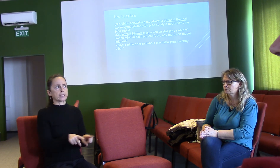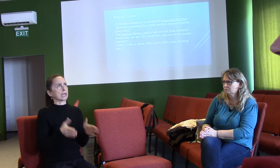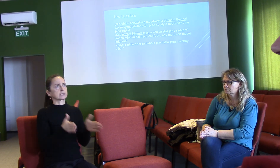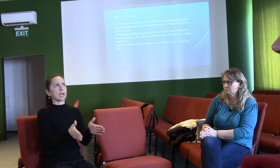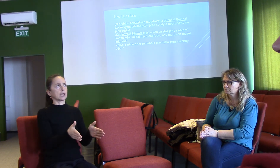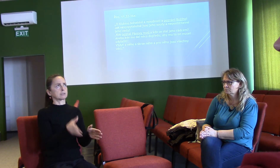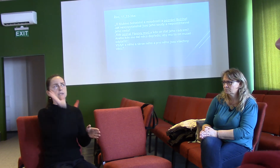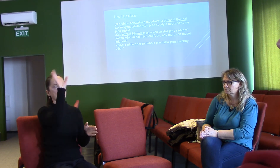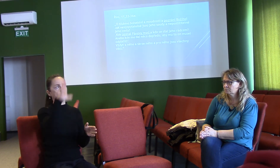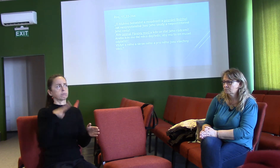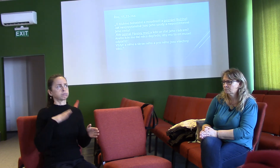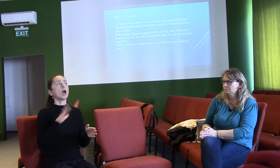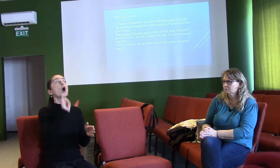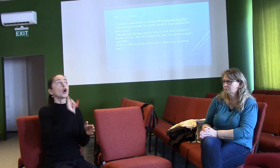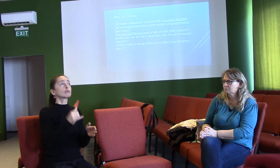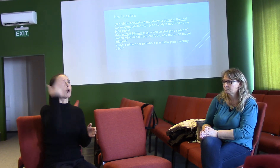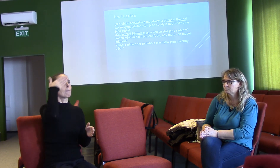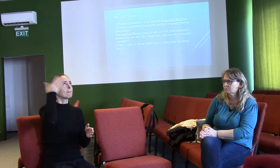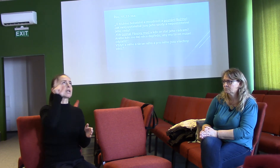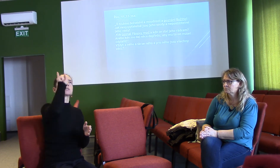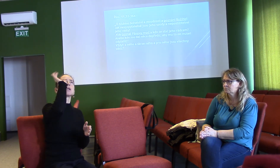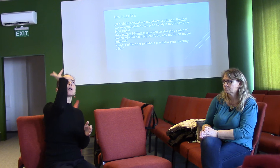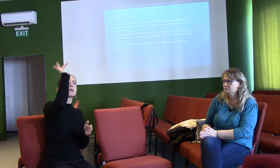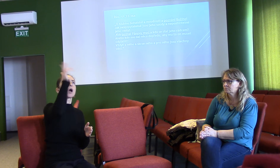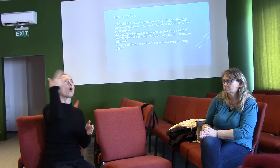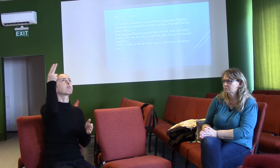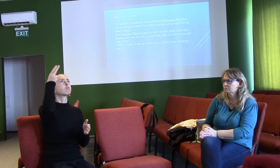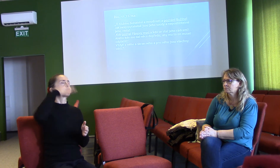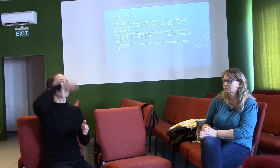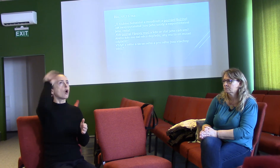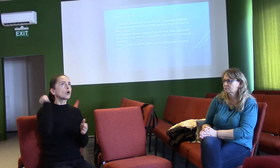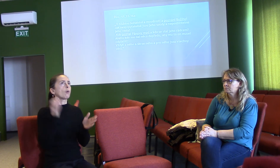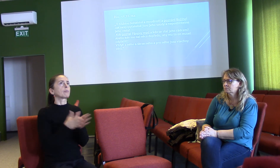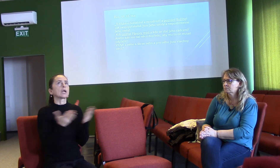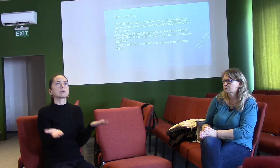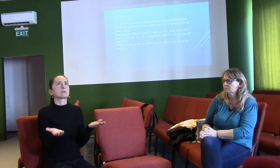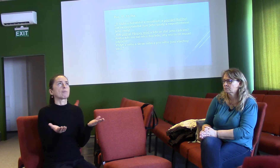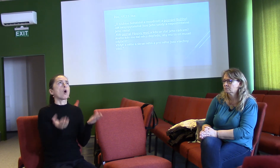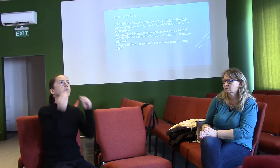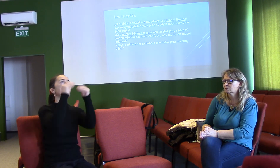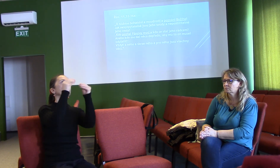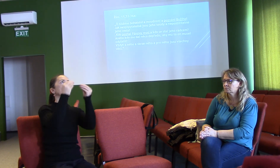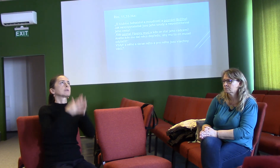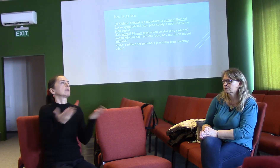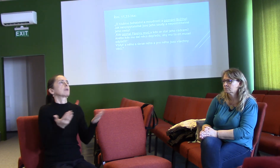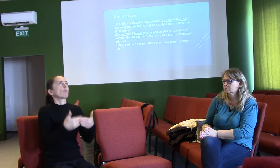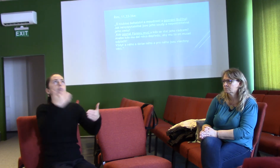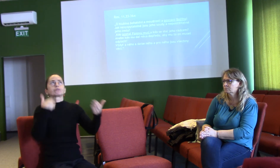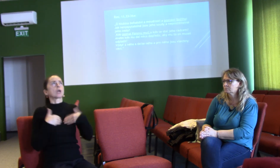poznal pánovu mysla, kdo se stal jeho rádcem, anebo kdo mu dal něco dopředu, aby mu to on musel oplatit.